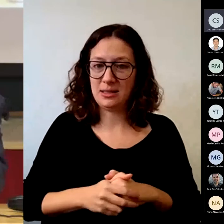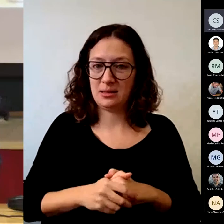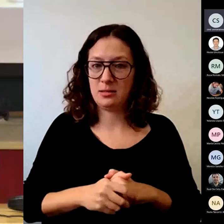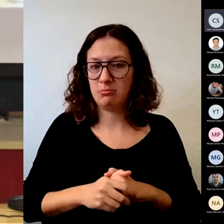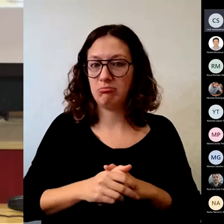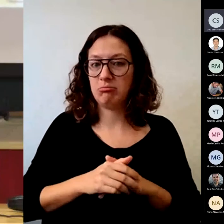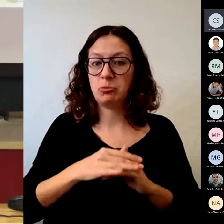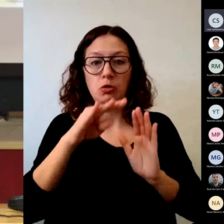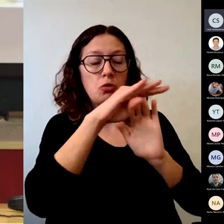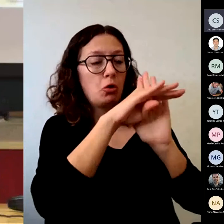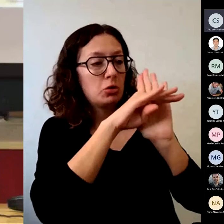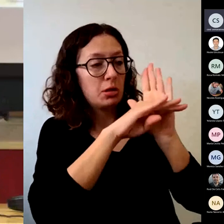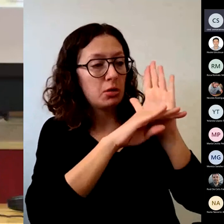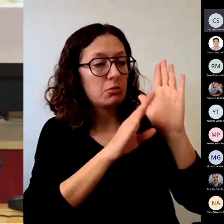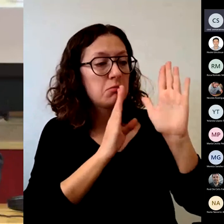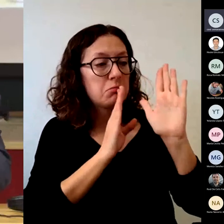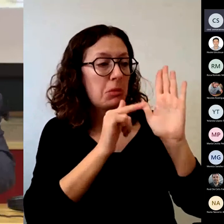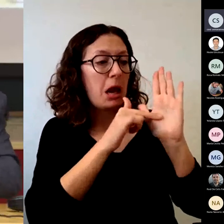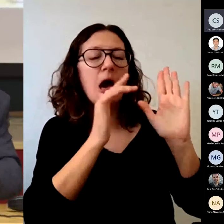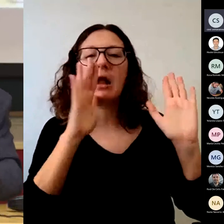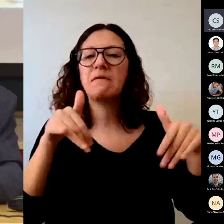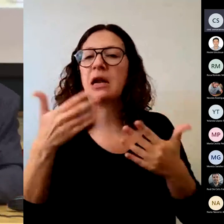condiciones. Cambió nada la evaluación.